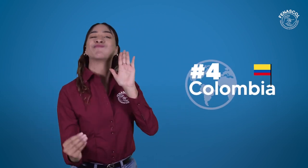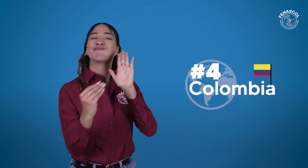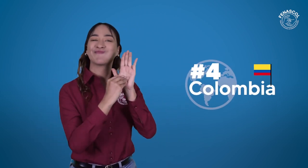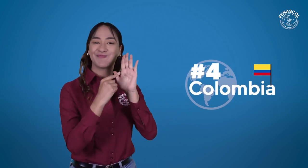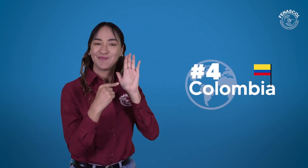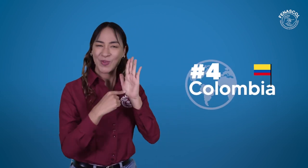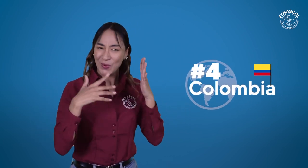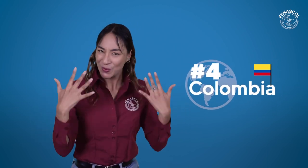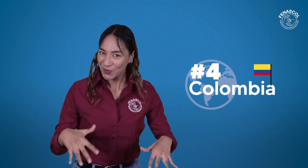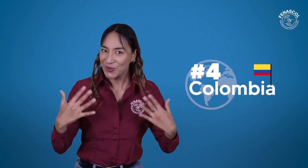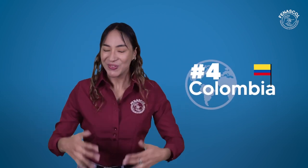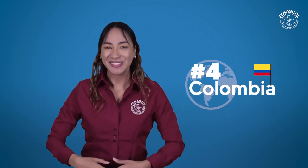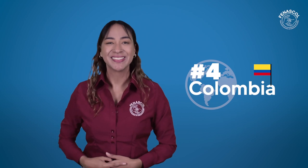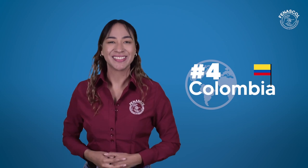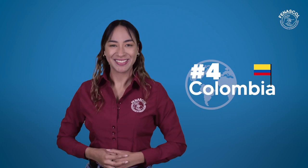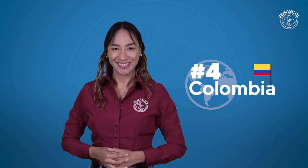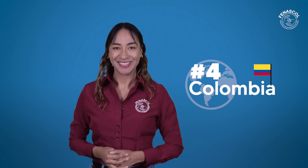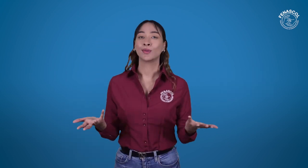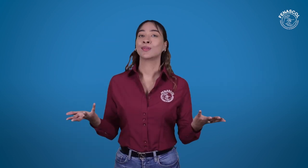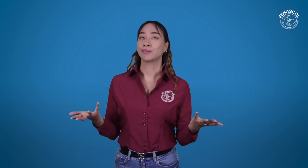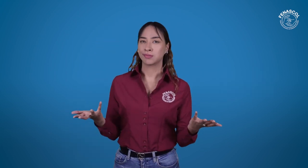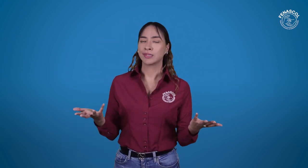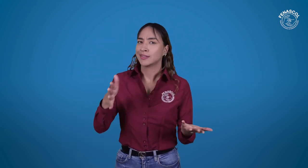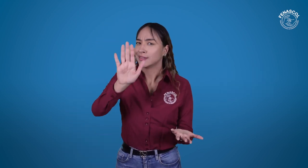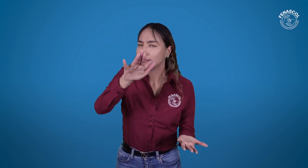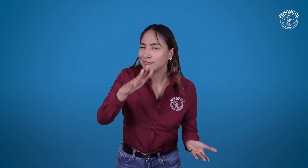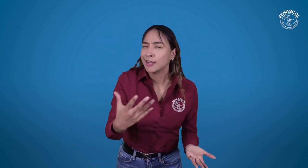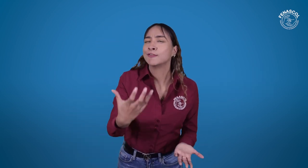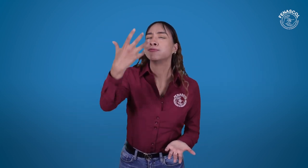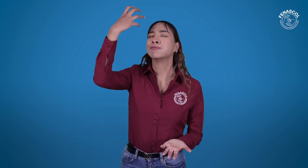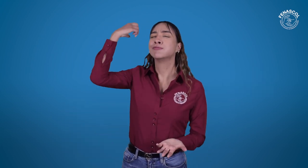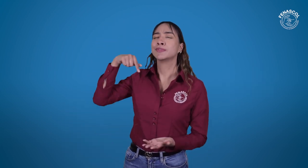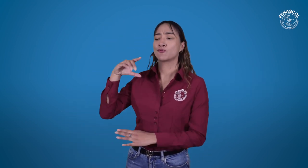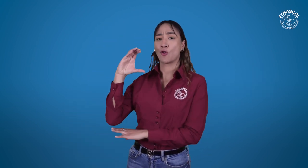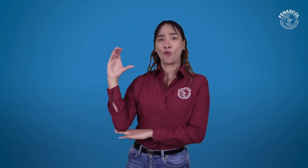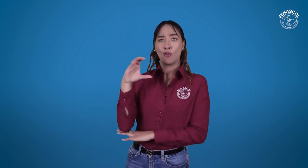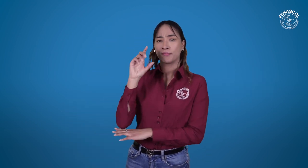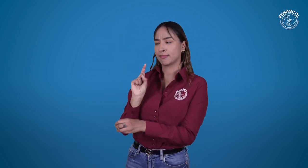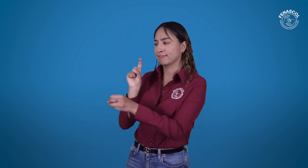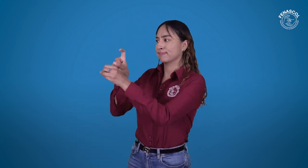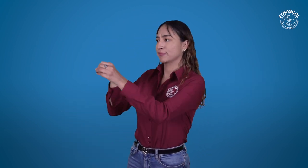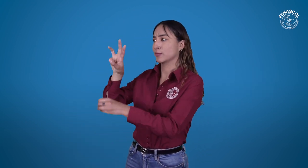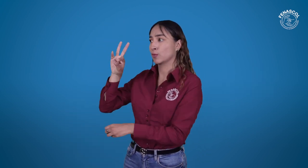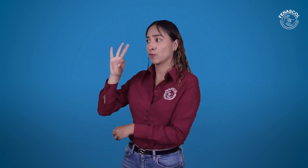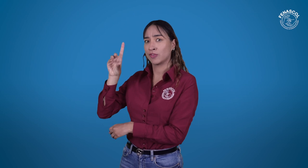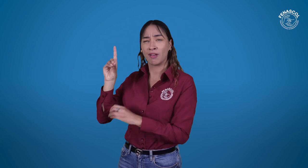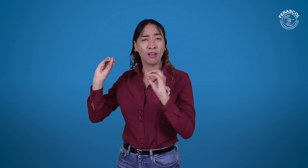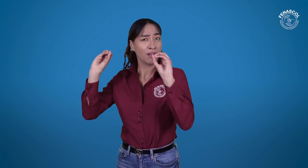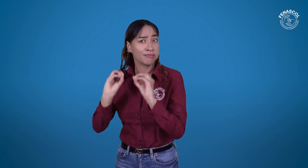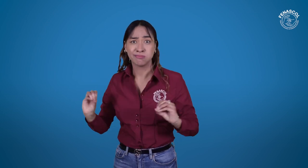en la lista de naciones que reconocen legalmente su lengua de señas. ¿Qué tal que Colombia no se hubiera adherido a la WFD? Sin